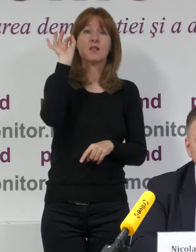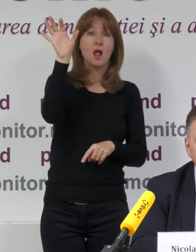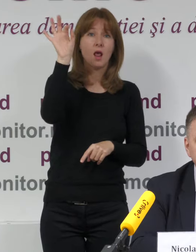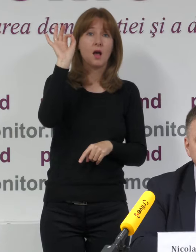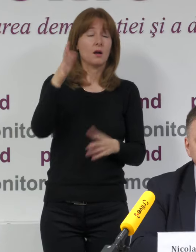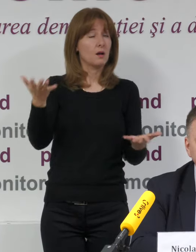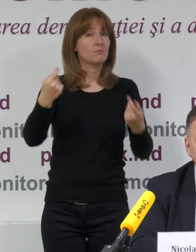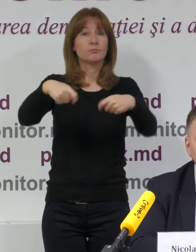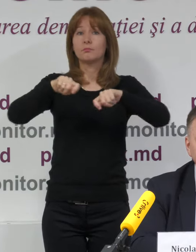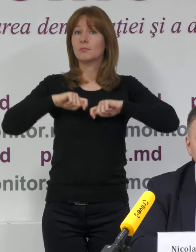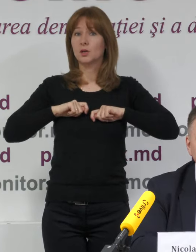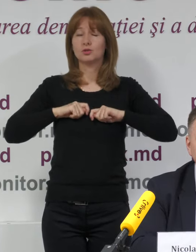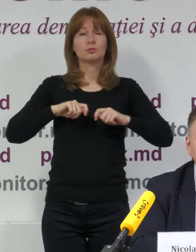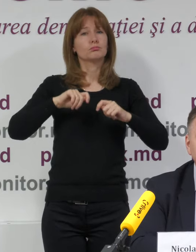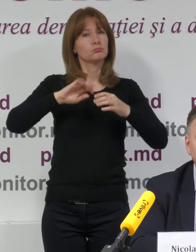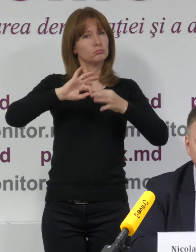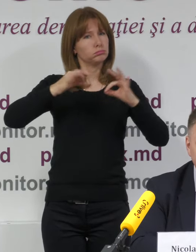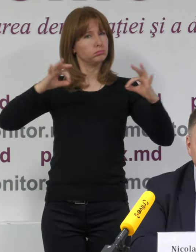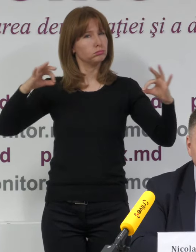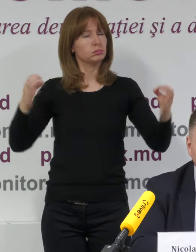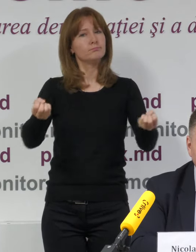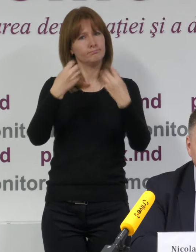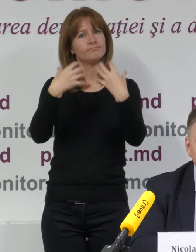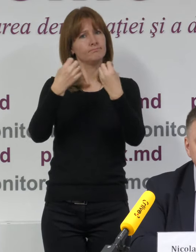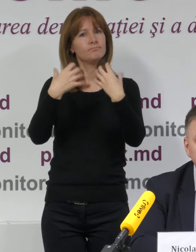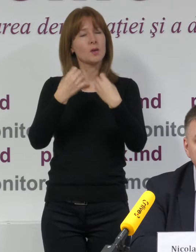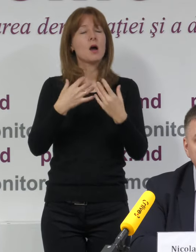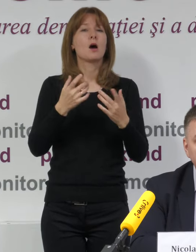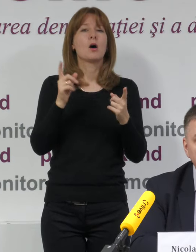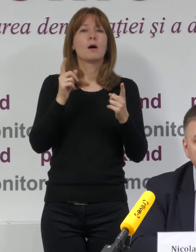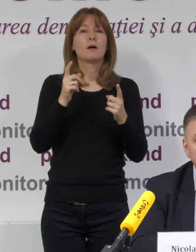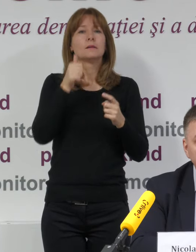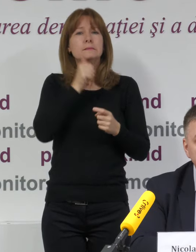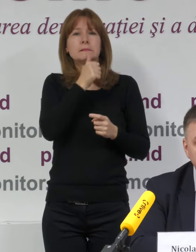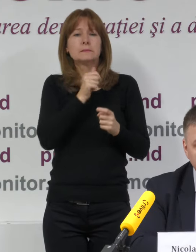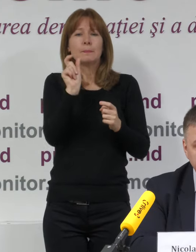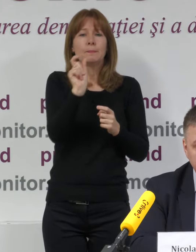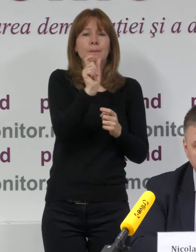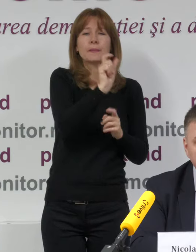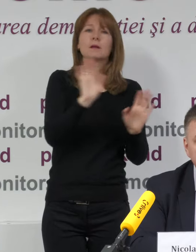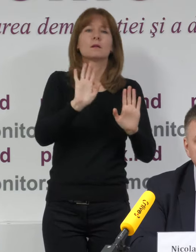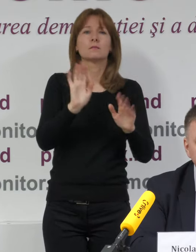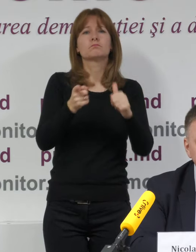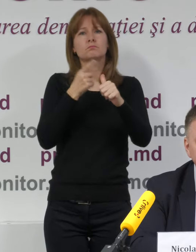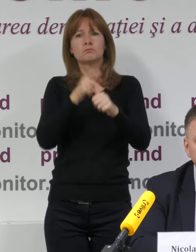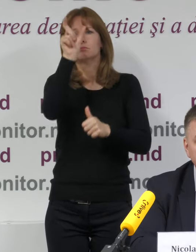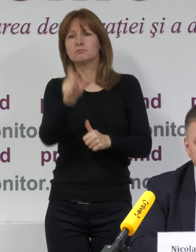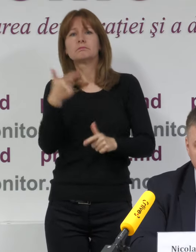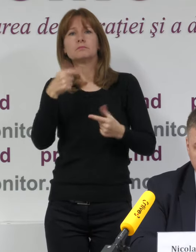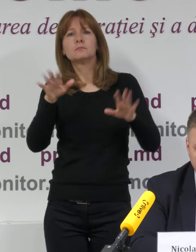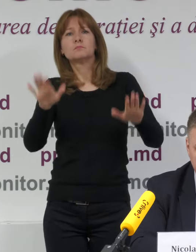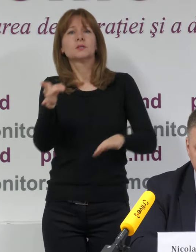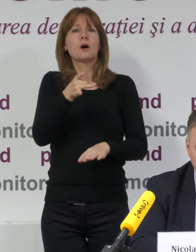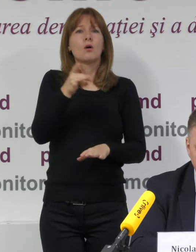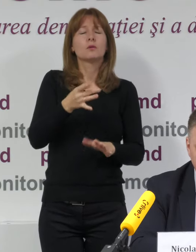transmiteți informații cât mai complexe, cât mai complete, cine, ce, unde, când, cum se întâmplă, pentru ca să putem să verificăm